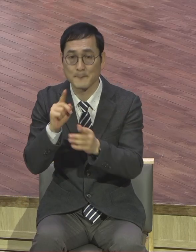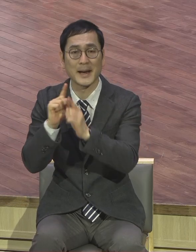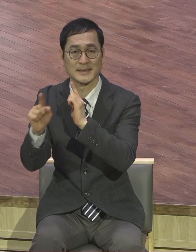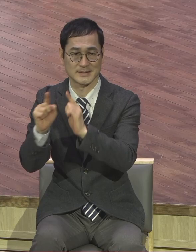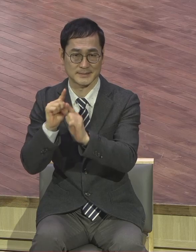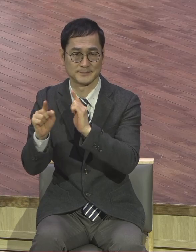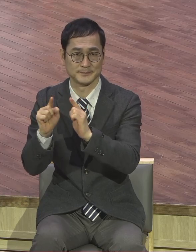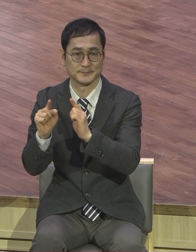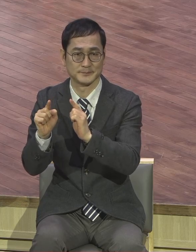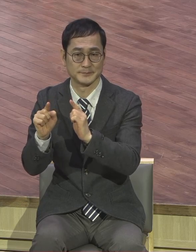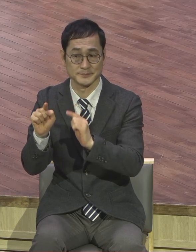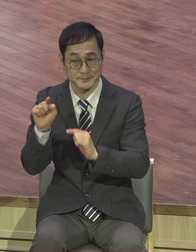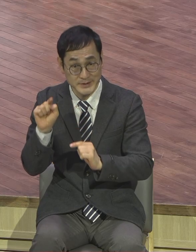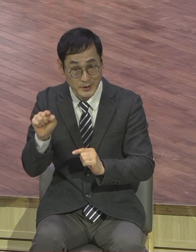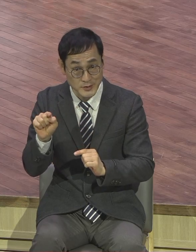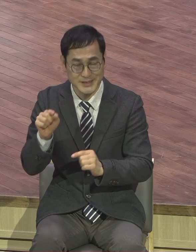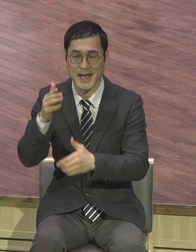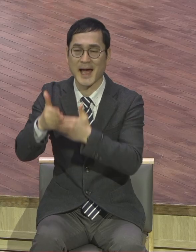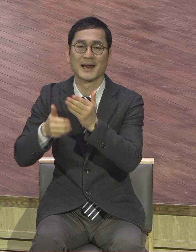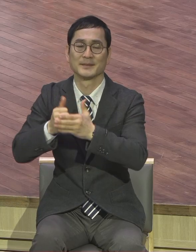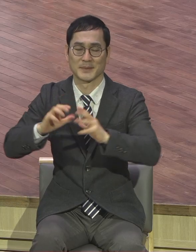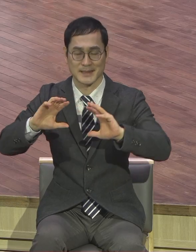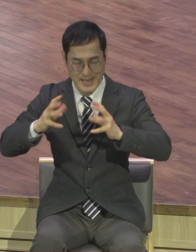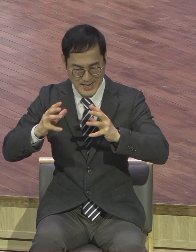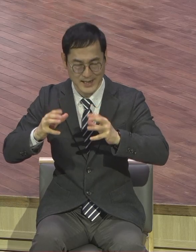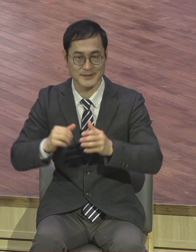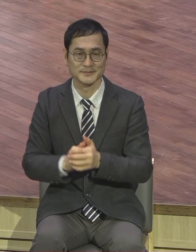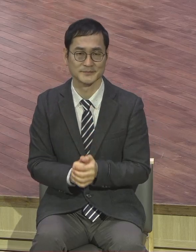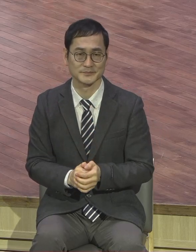가르쳐서 하나님 나라가 확장된다. 그렇게 말입니다.